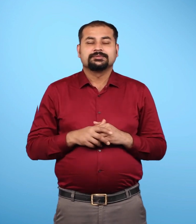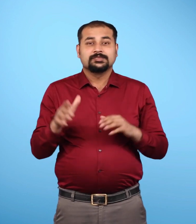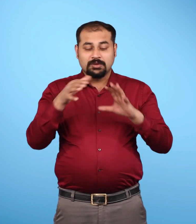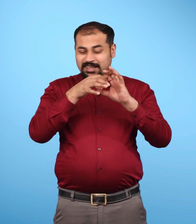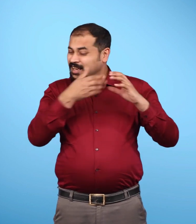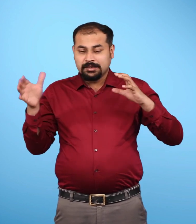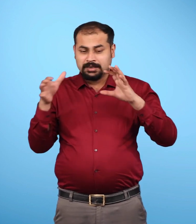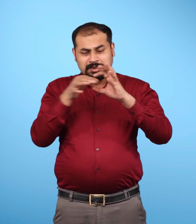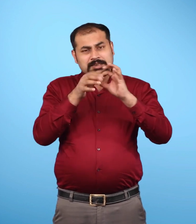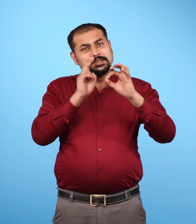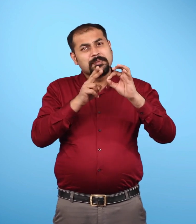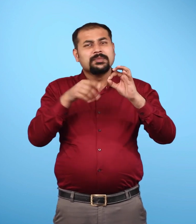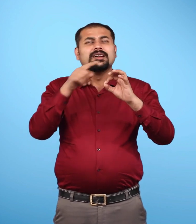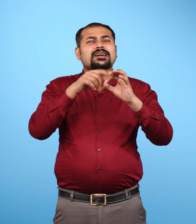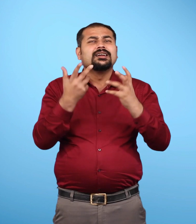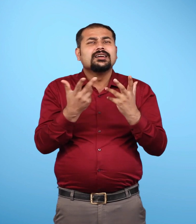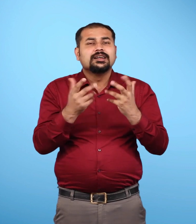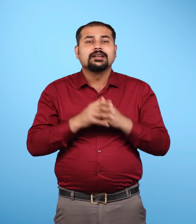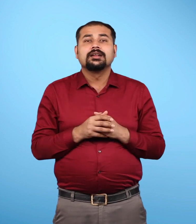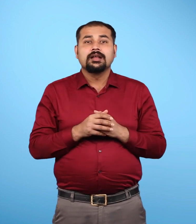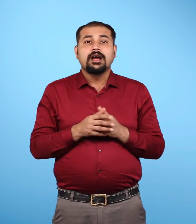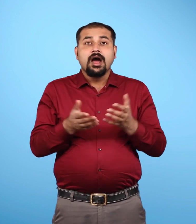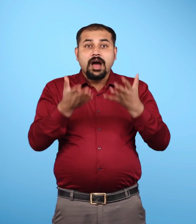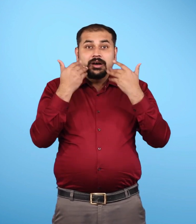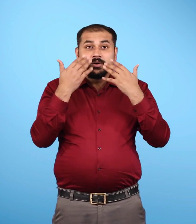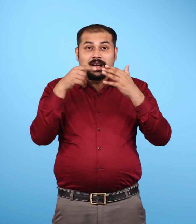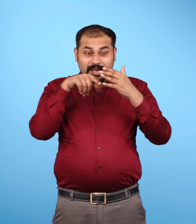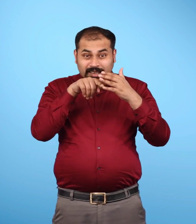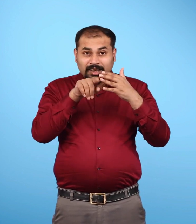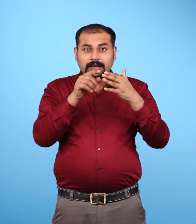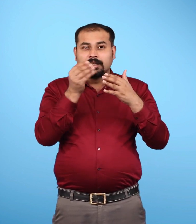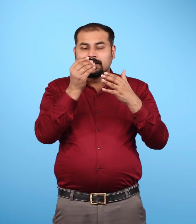यह हमें ऐसी वायु प्रदान करती है जिससे हम लोग सांस लेते हैं